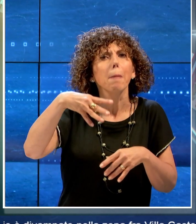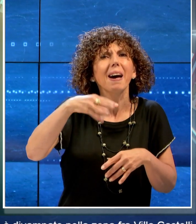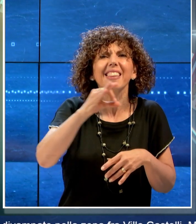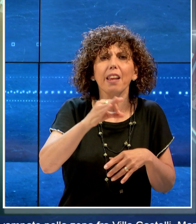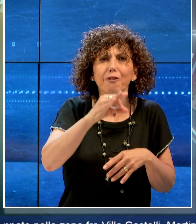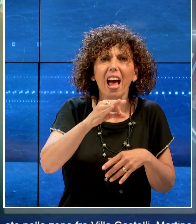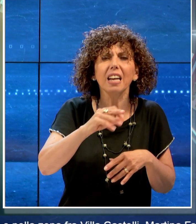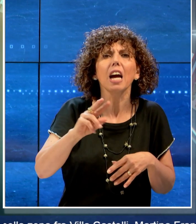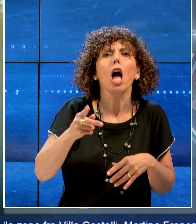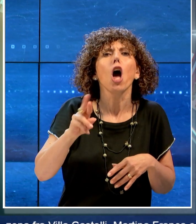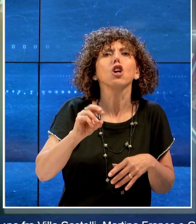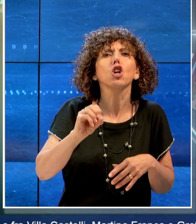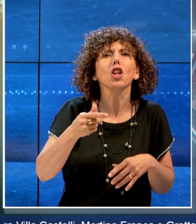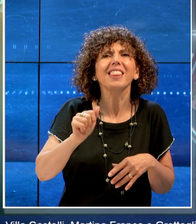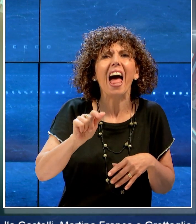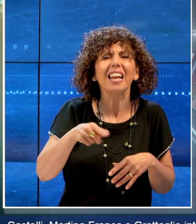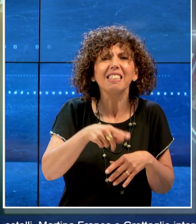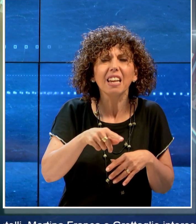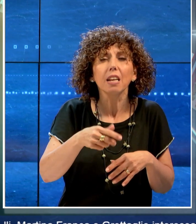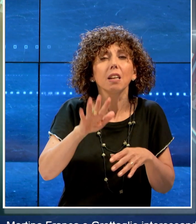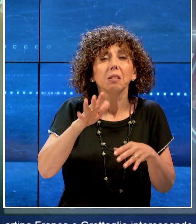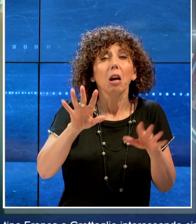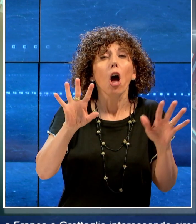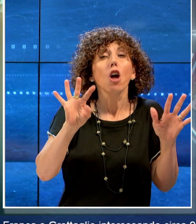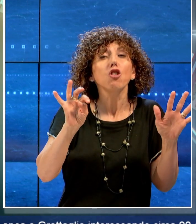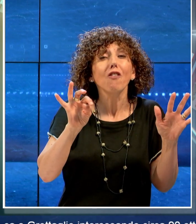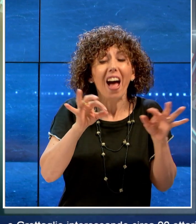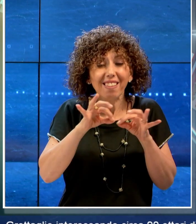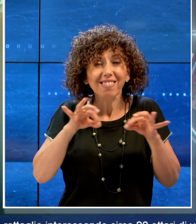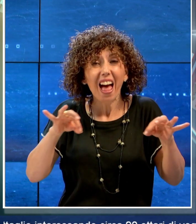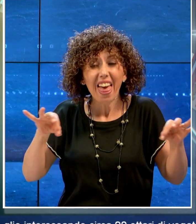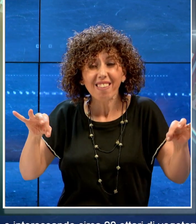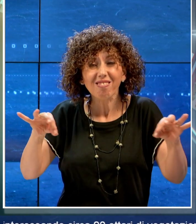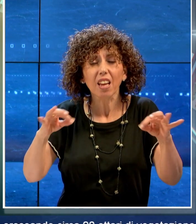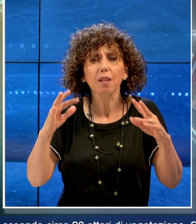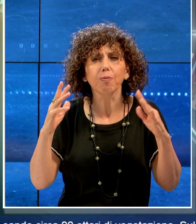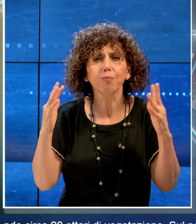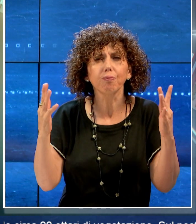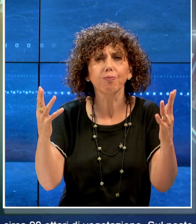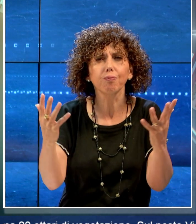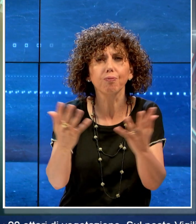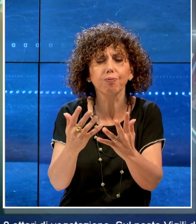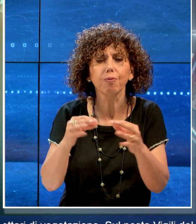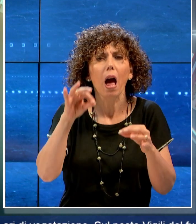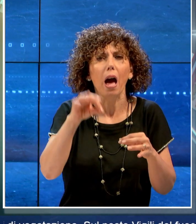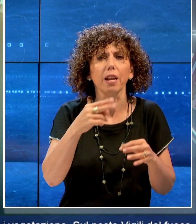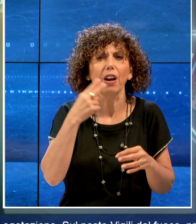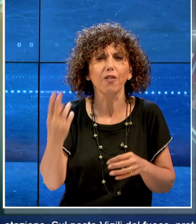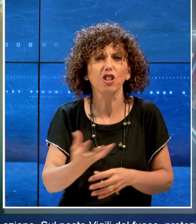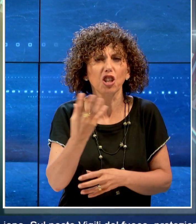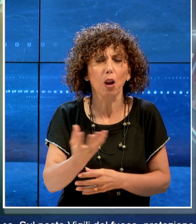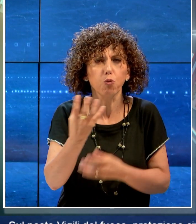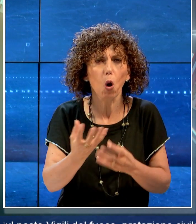Grottaie, interessando circa 90 ettari di vegetazione. Sul posto vigili del fuoco,